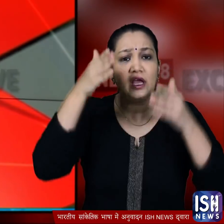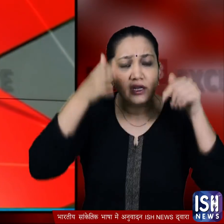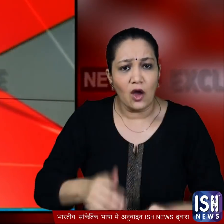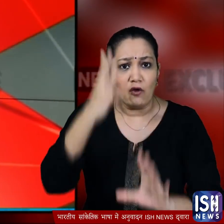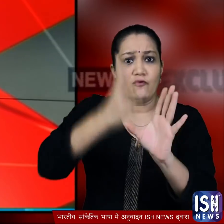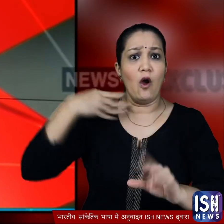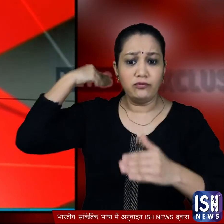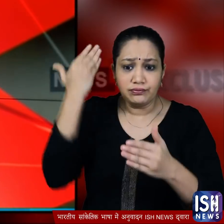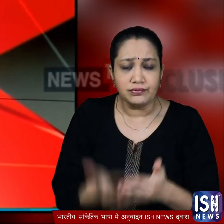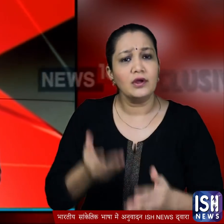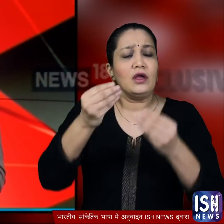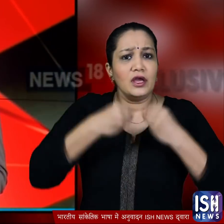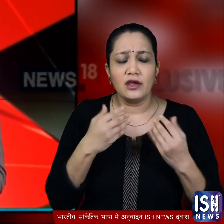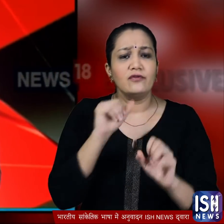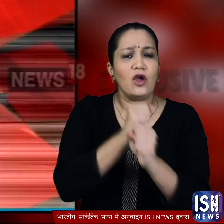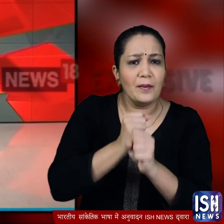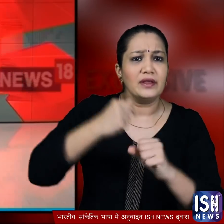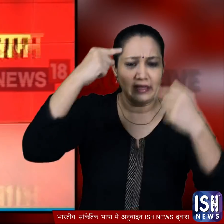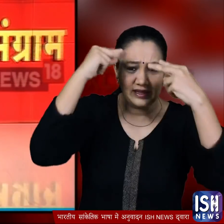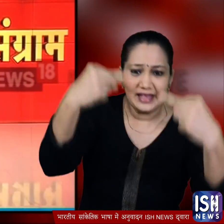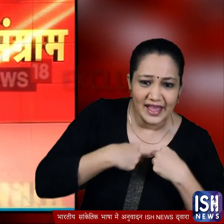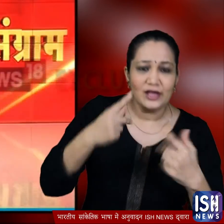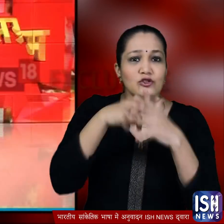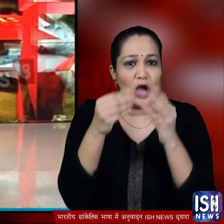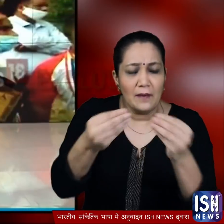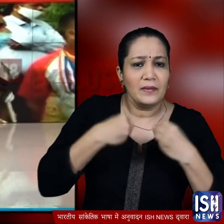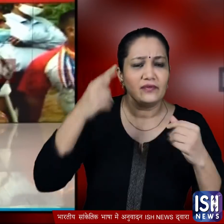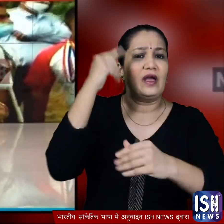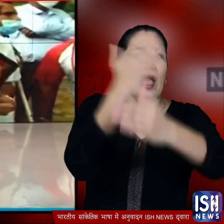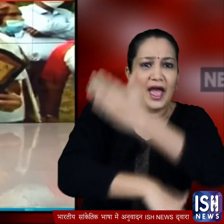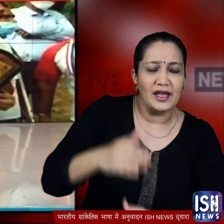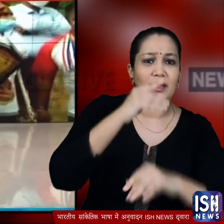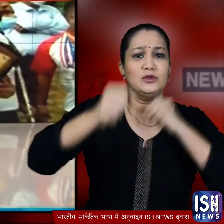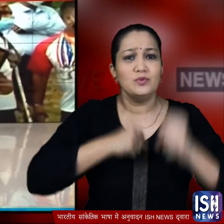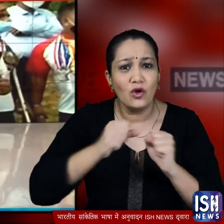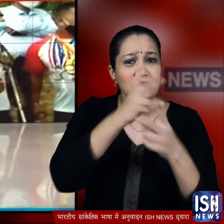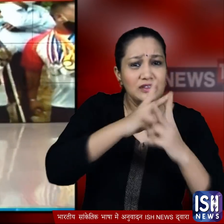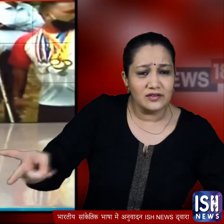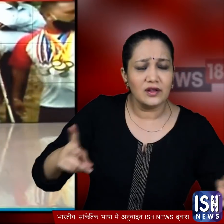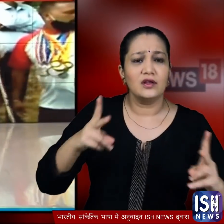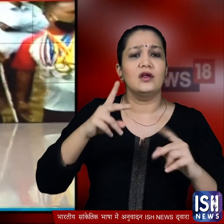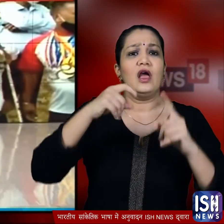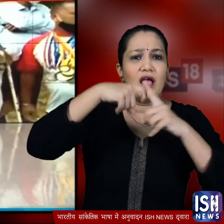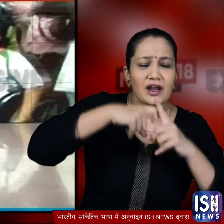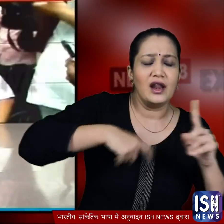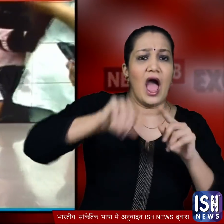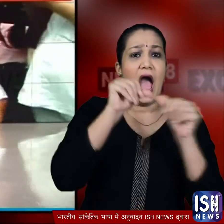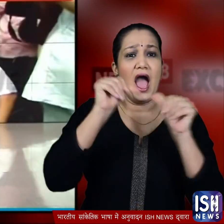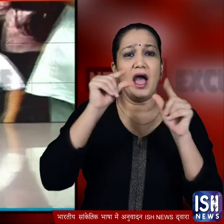चार साल बीच जाने के बाद भी सरकार का ध्यान उनकी तरफ नहीं गया दिव्यांग खिलाडियों के इस परदर्शन में बरनाला से आम आदमी पार्टी के विधायक